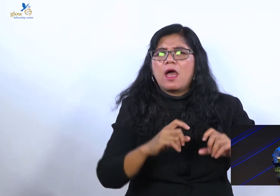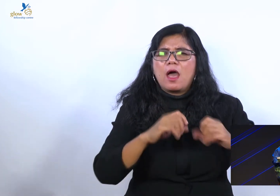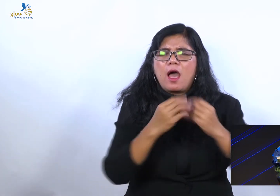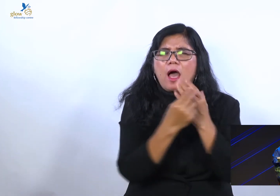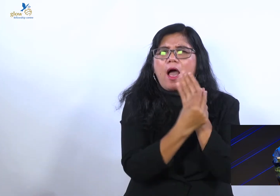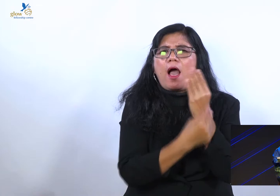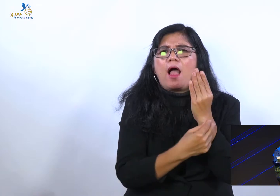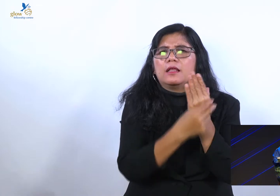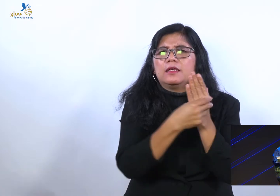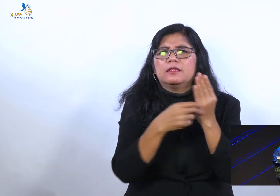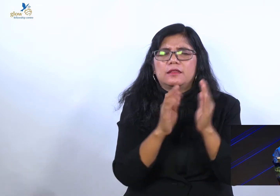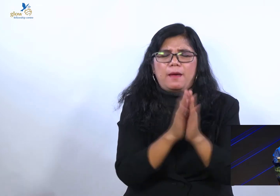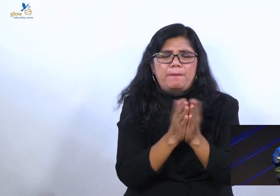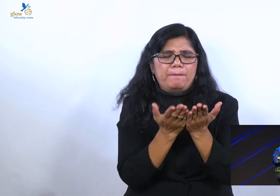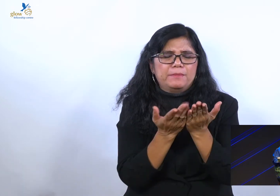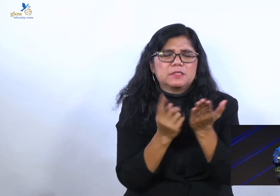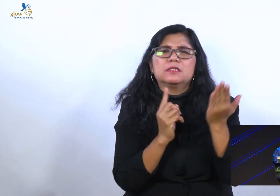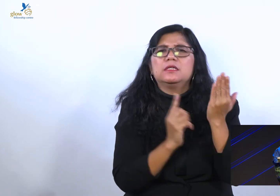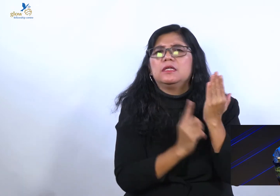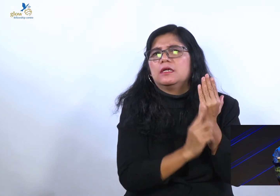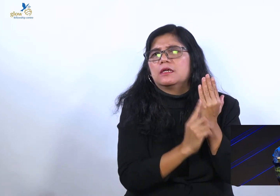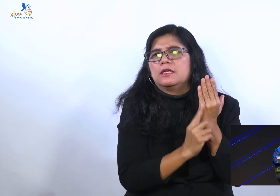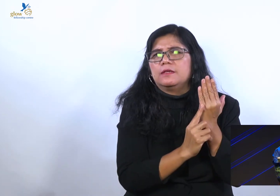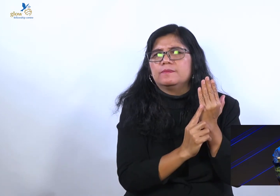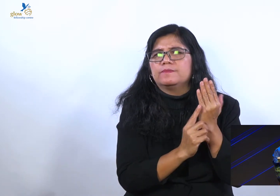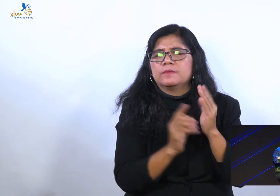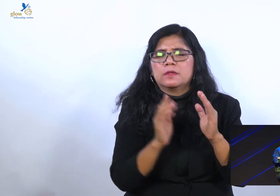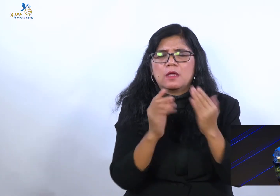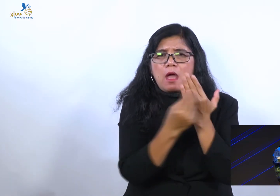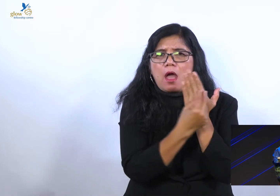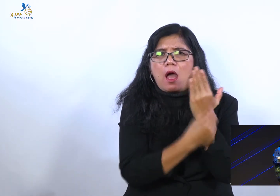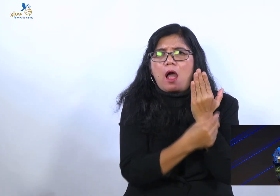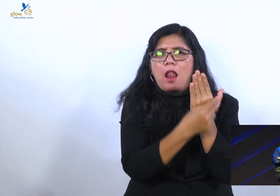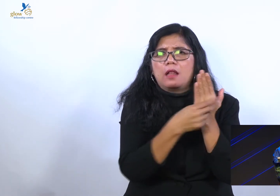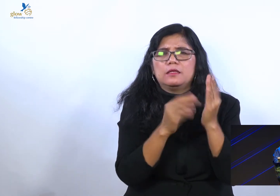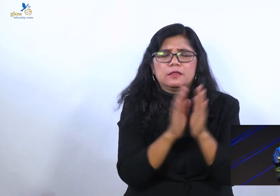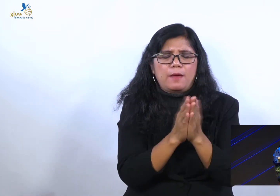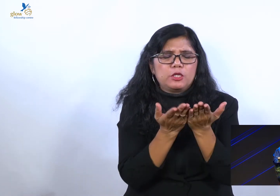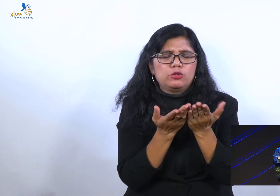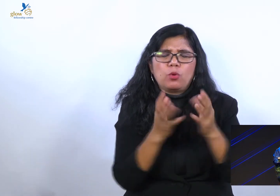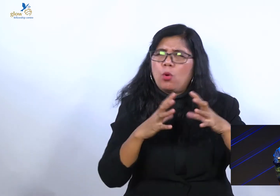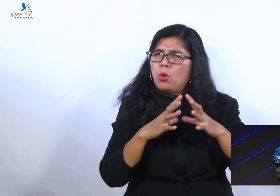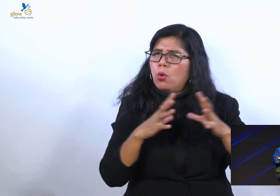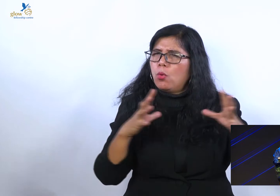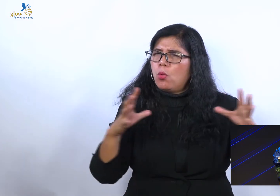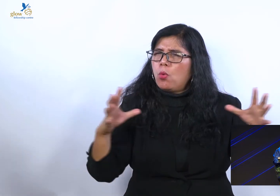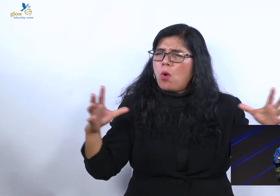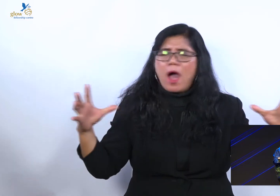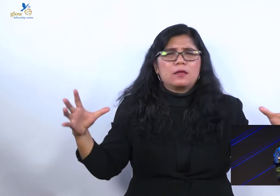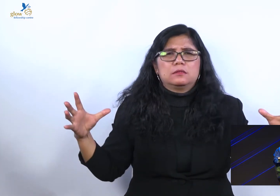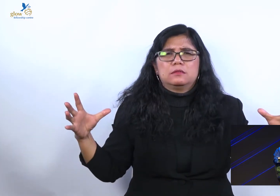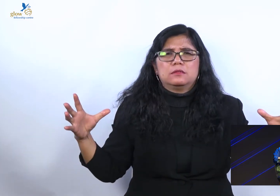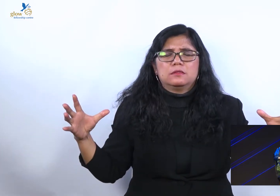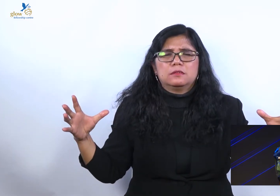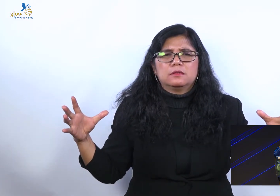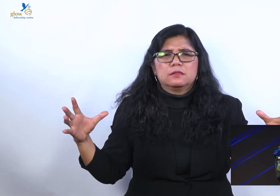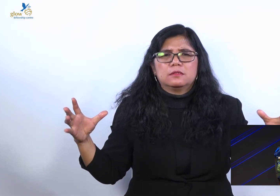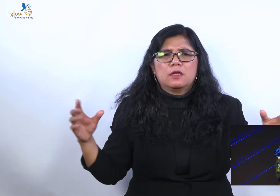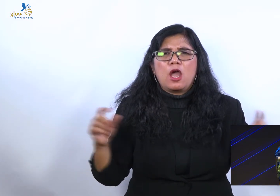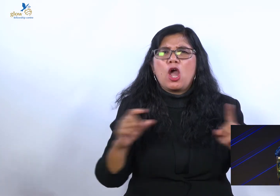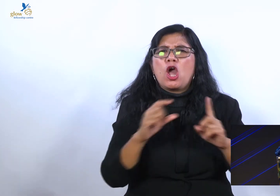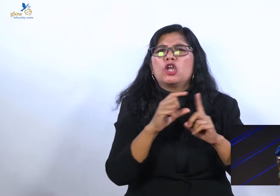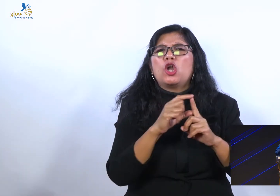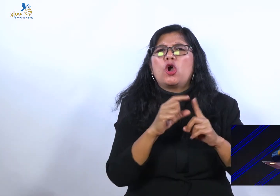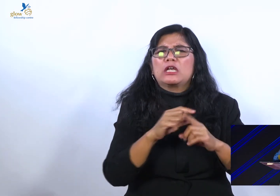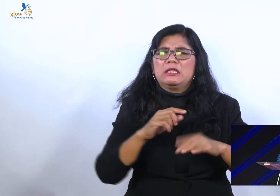itu terbatas. Saya ulangi sekali lagi. Alkitab itu luas. Doktrin itu